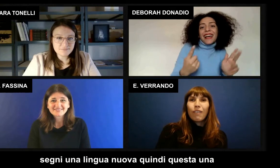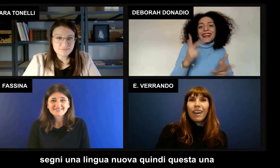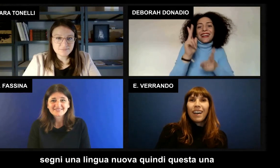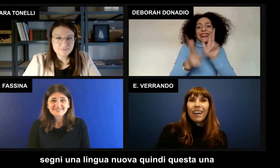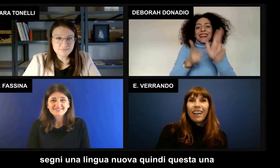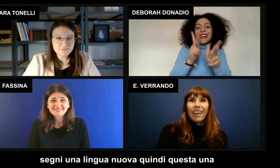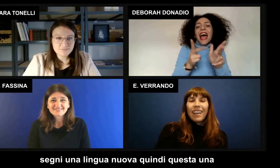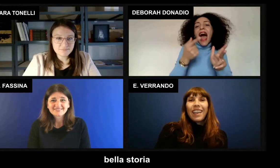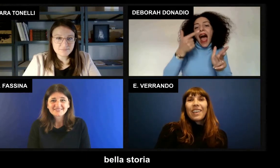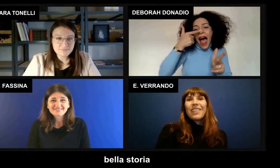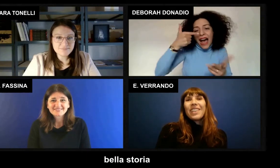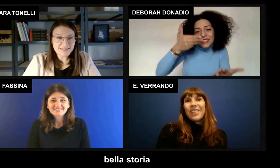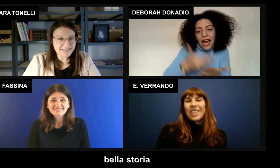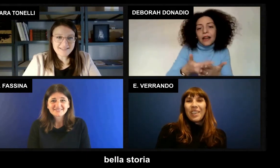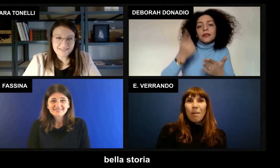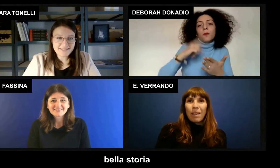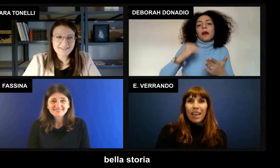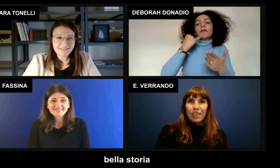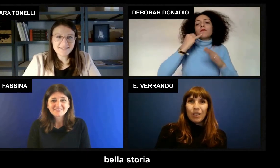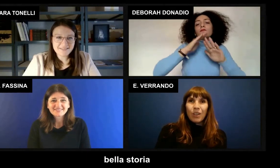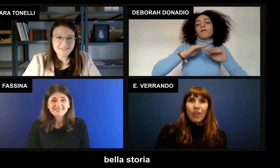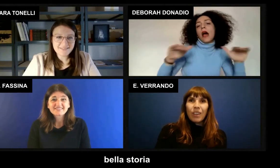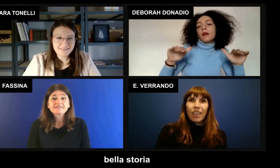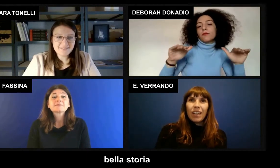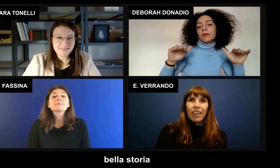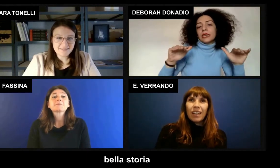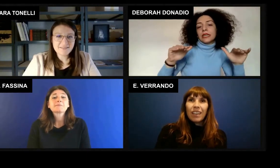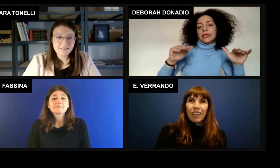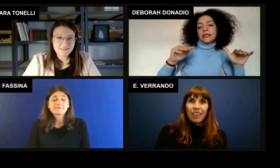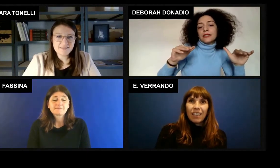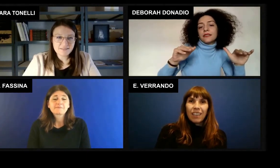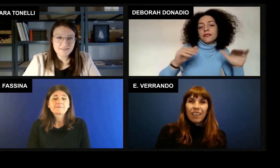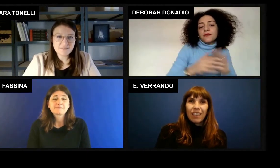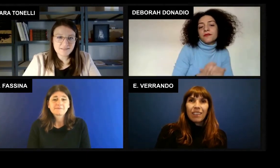nuova quindi questa è una bella storia